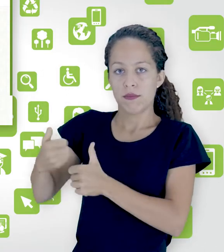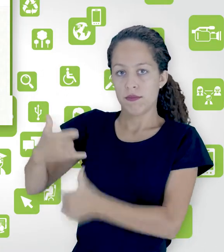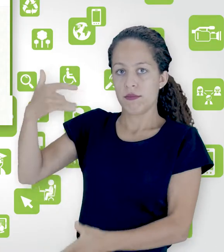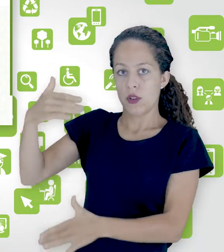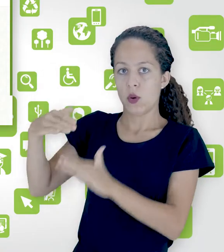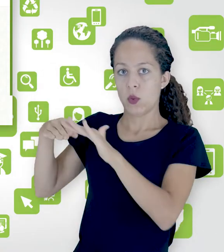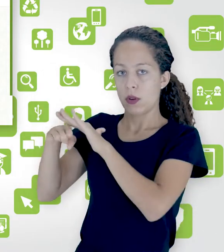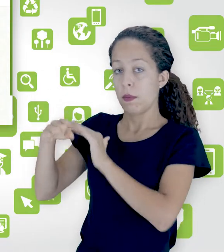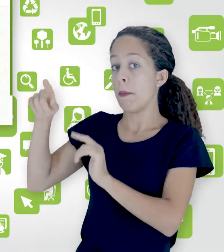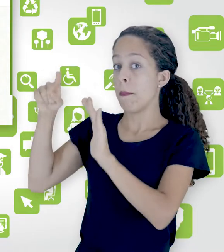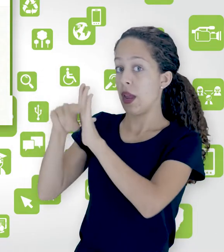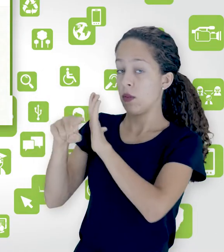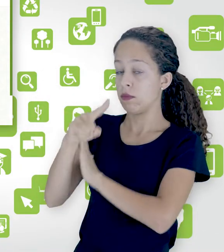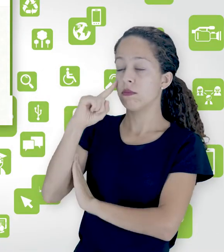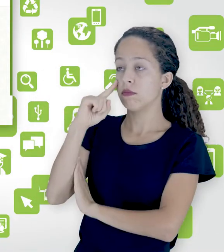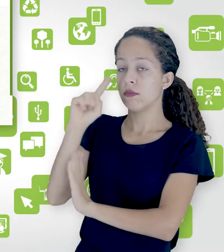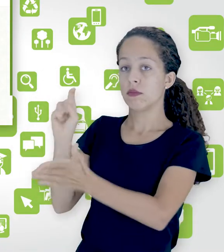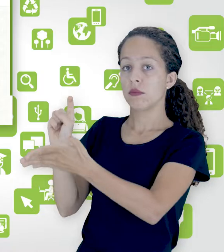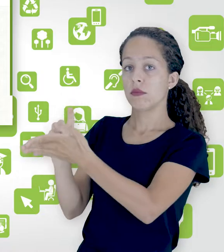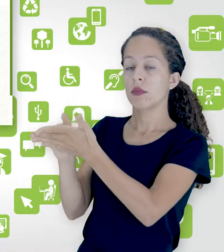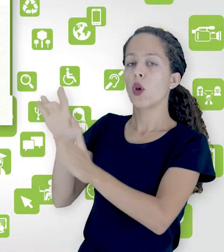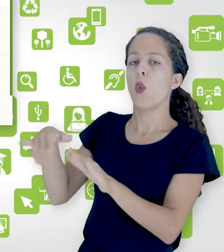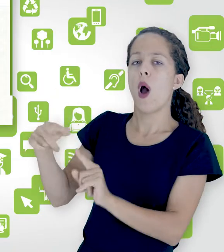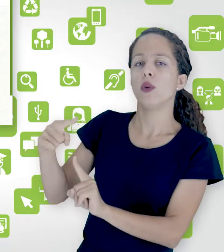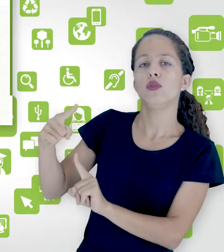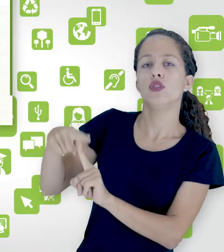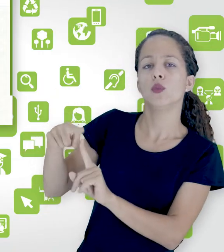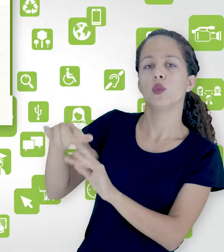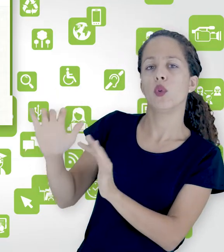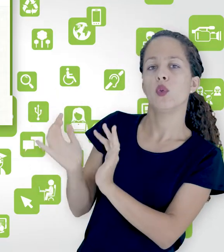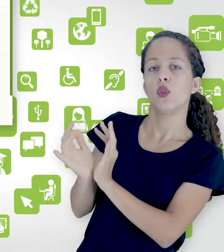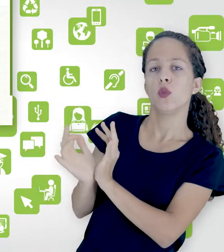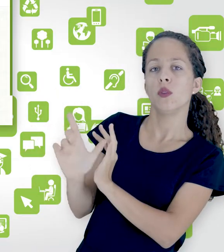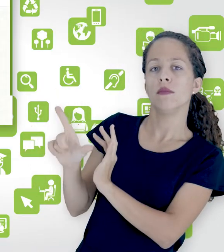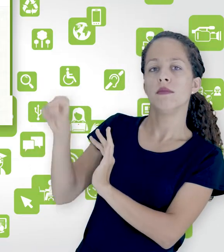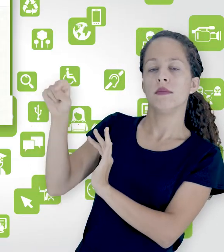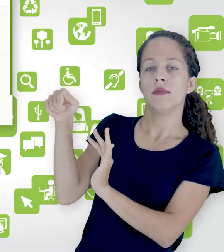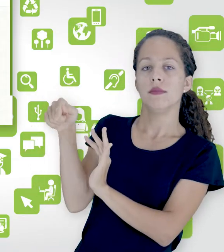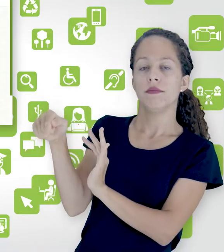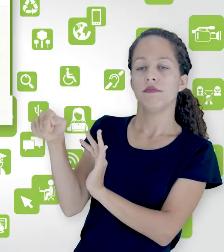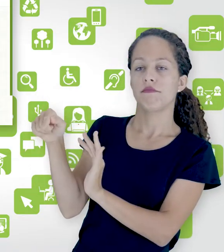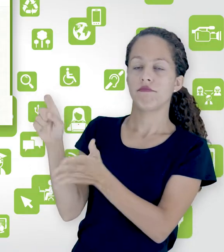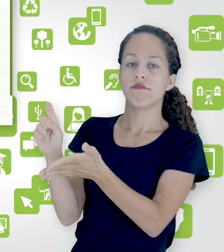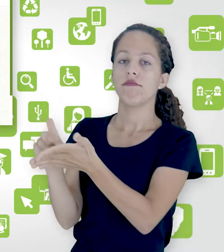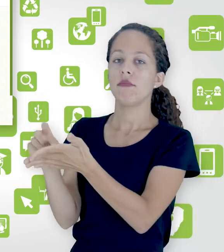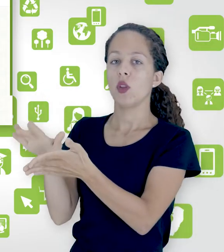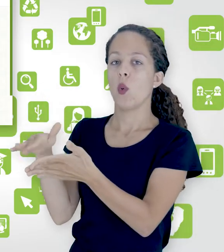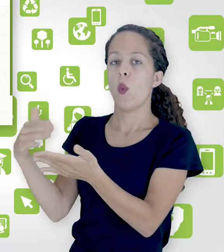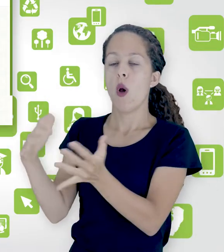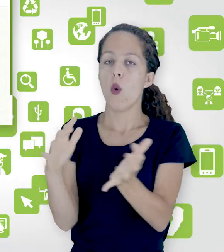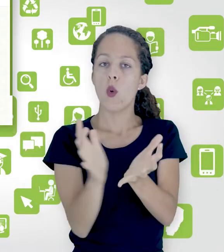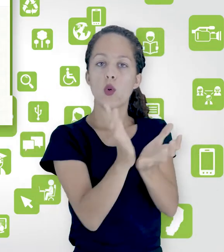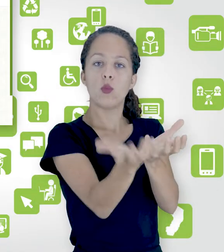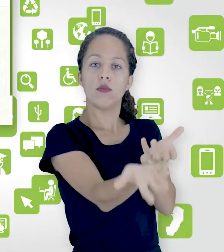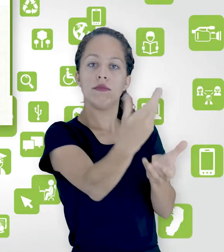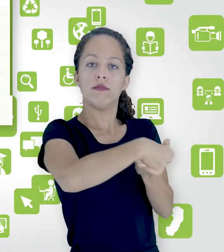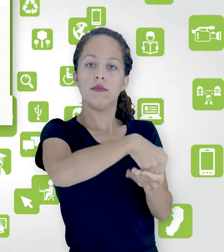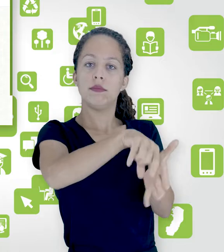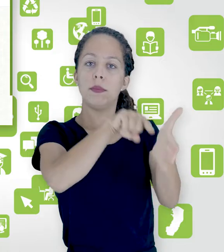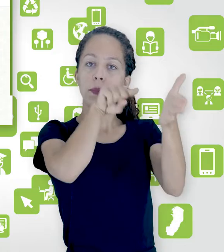e aí a seleciona a categoria que a gente vai querer colocar essa pergunta e criar uma